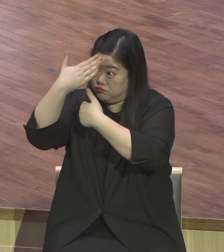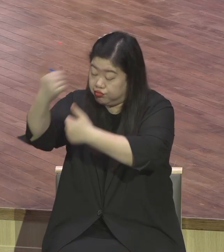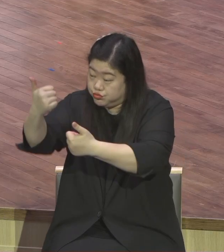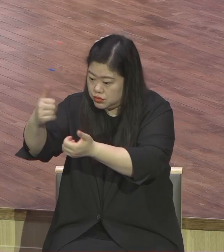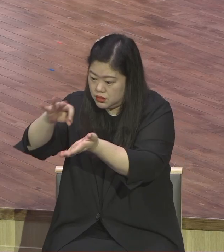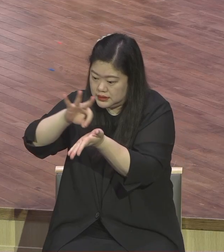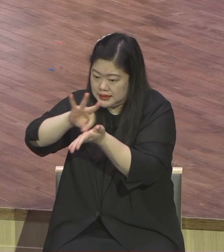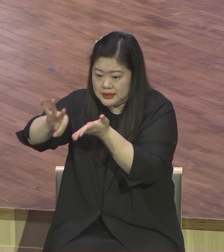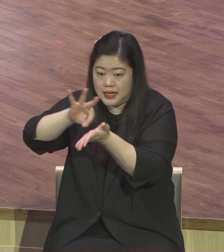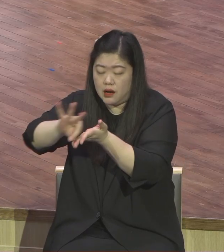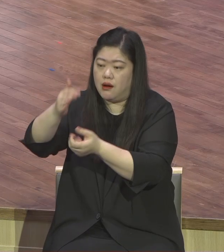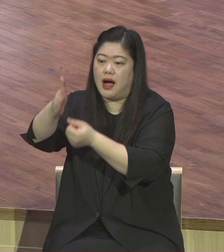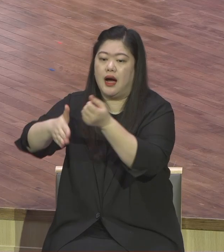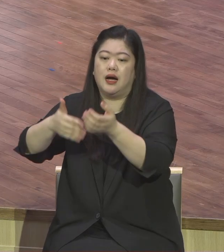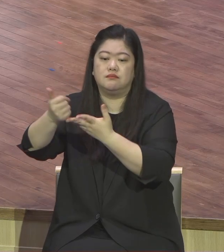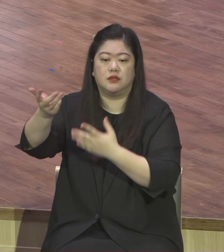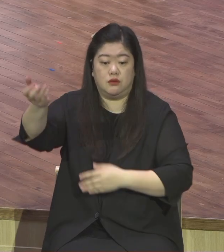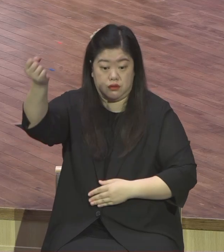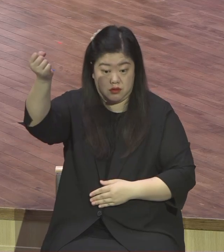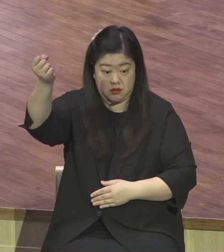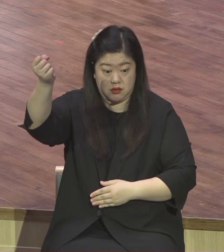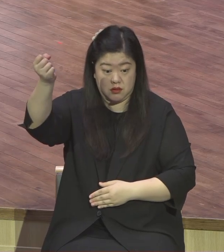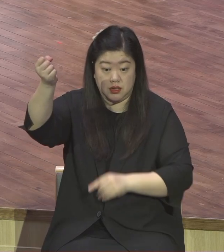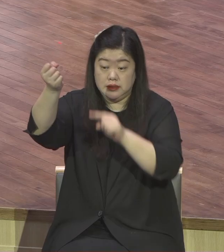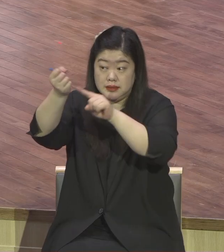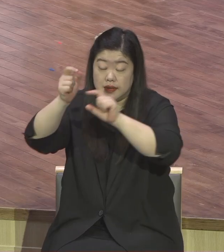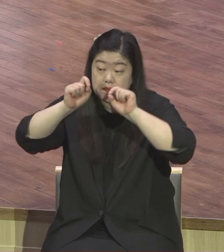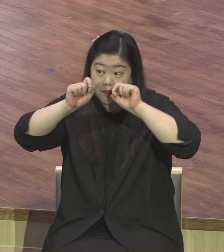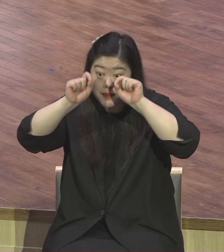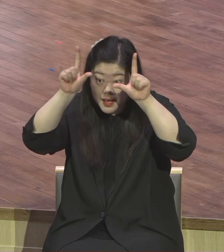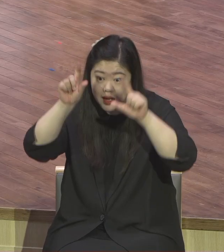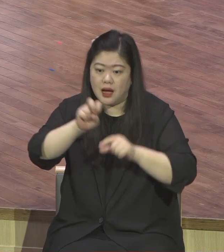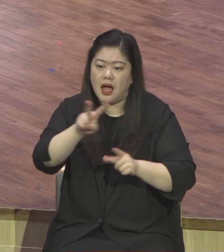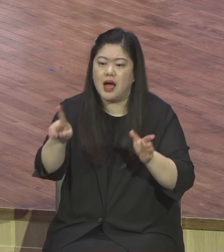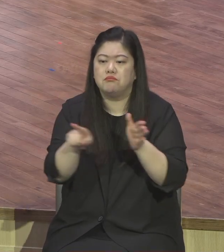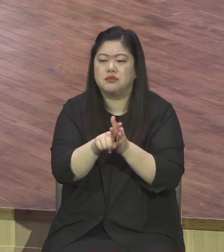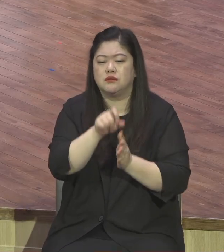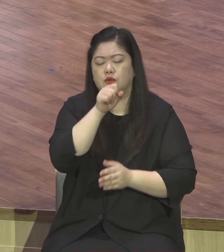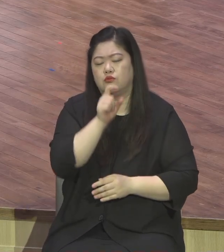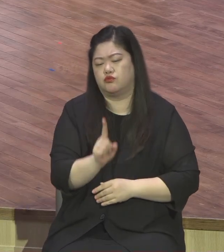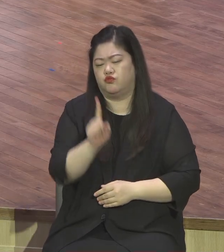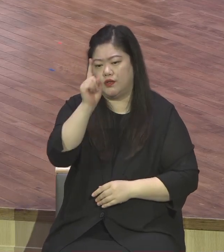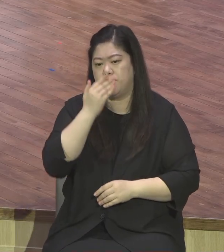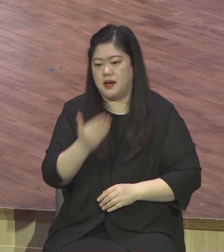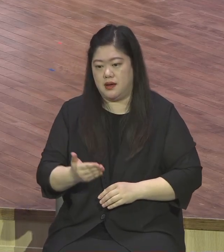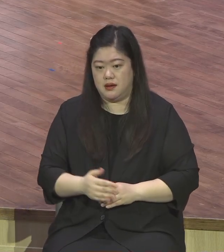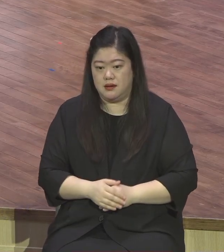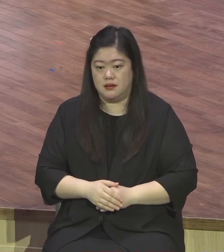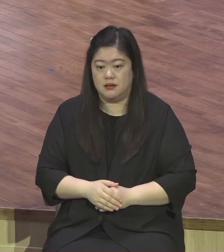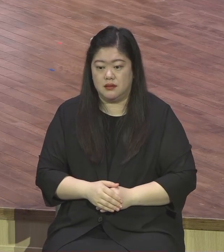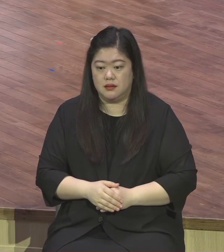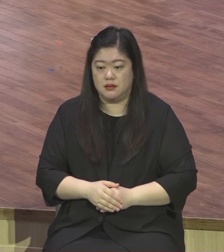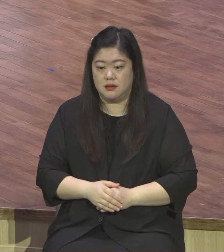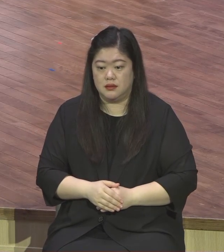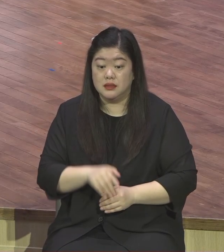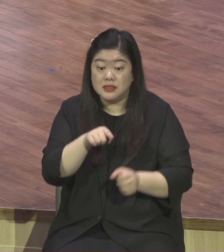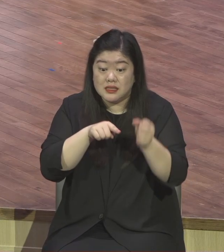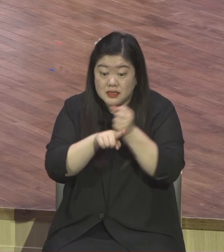뿐이에요 쉽게 말해서 하나님의 절대 주권을 인정하는